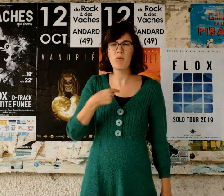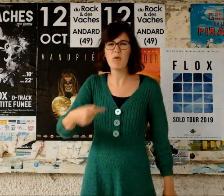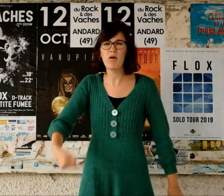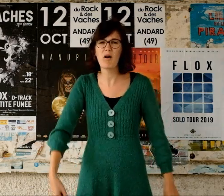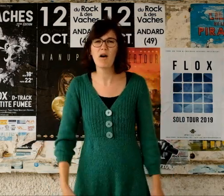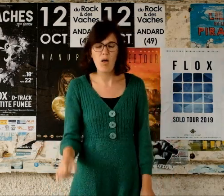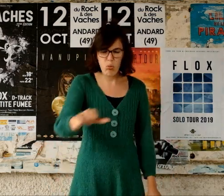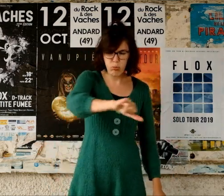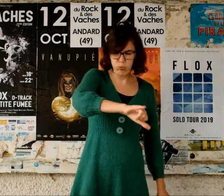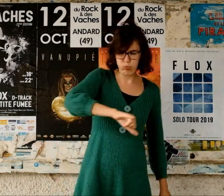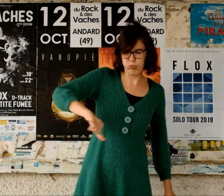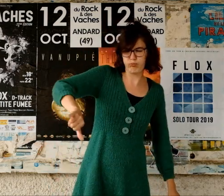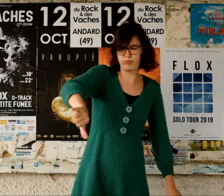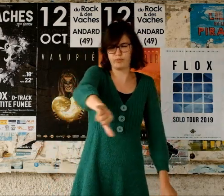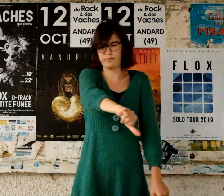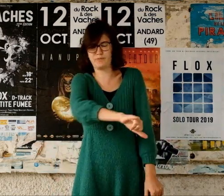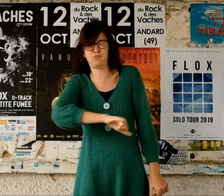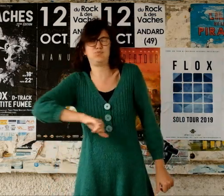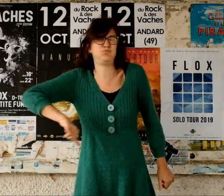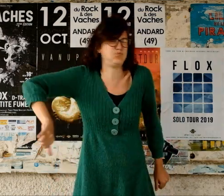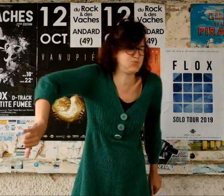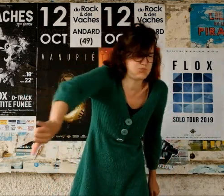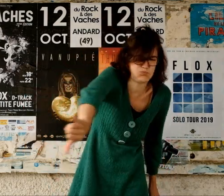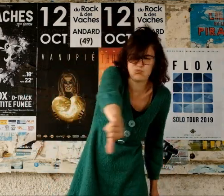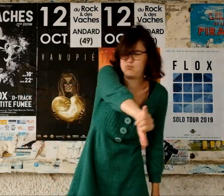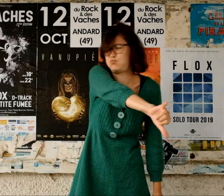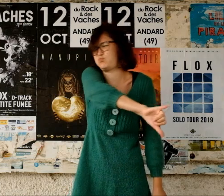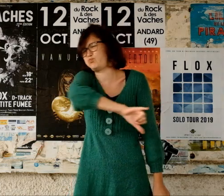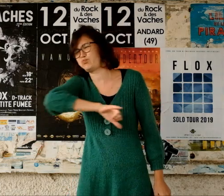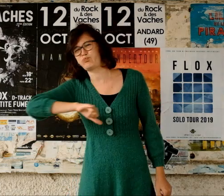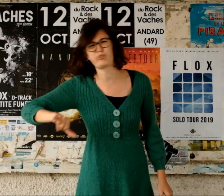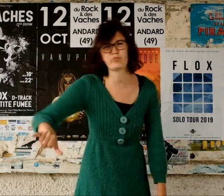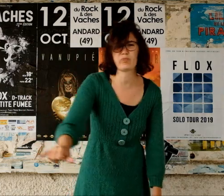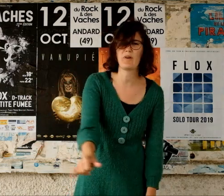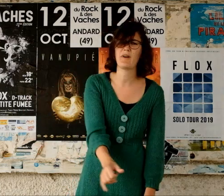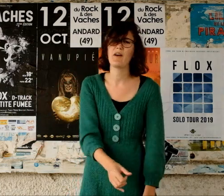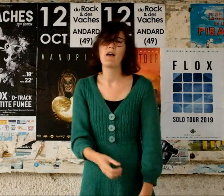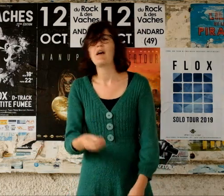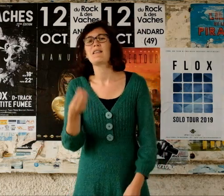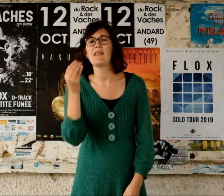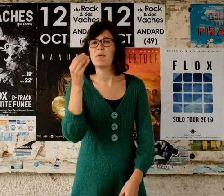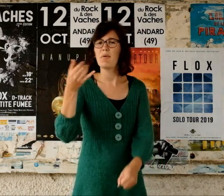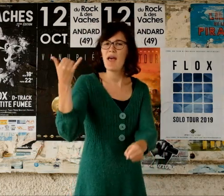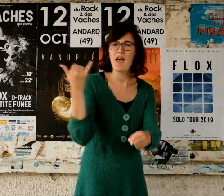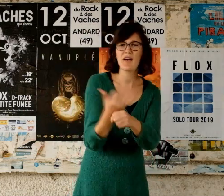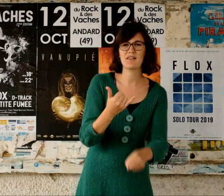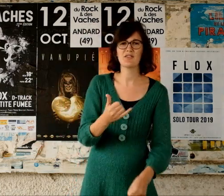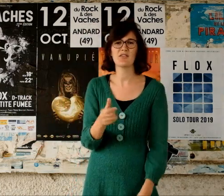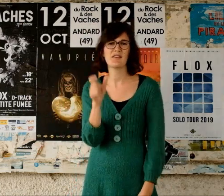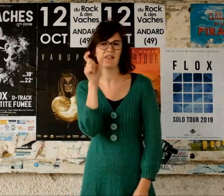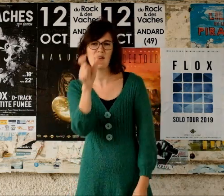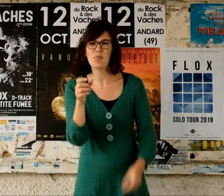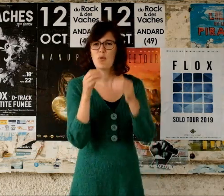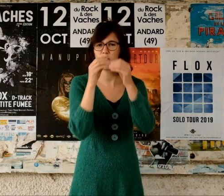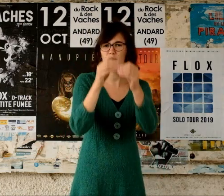aussi cons que moi À se faire mettre, à se faire baiser Sur se faire enfanter Des bébés par des